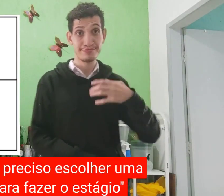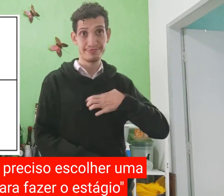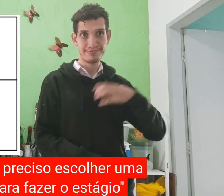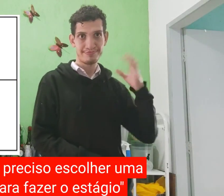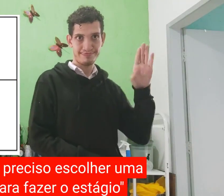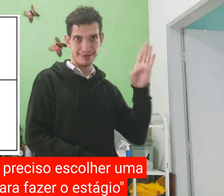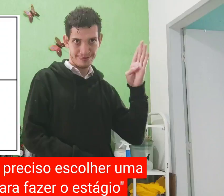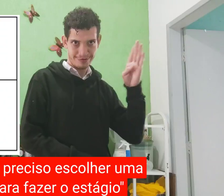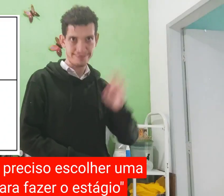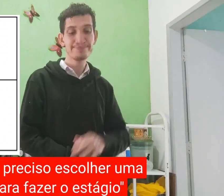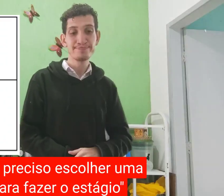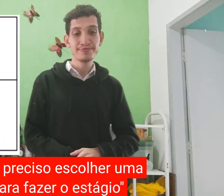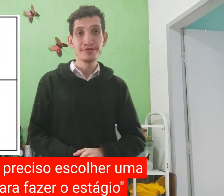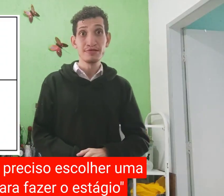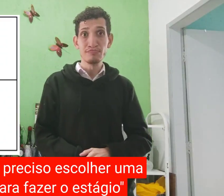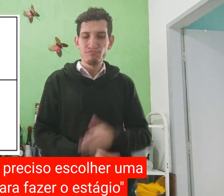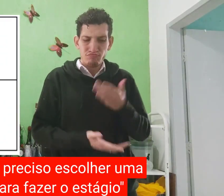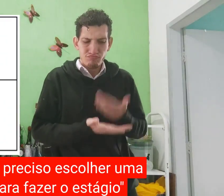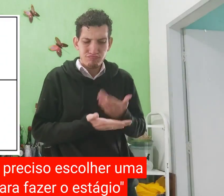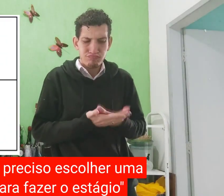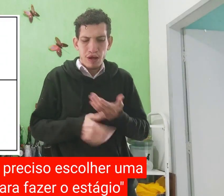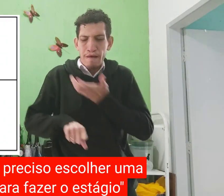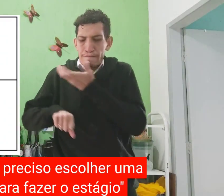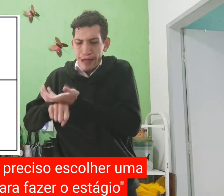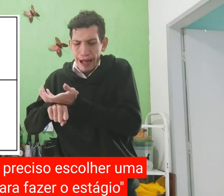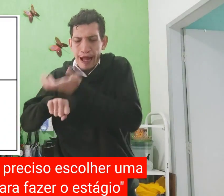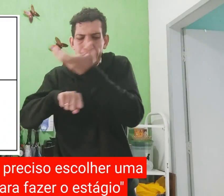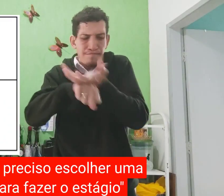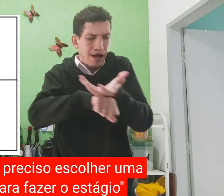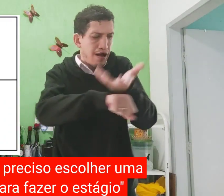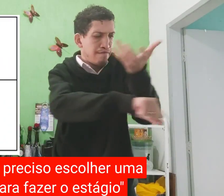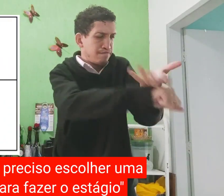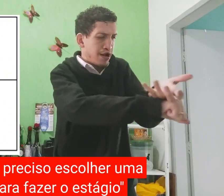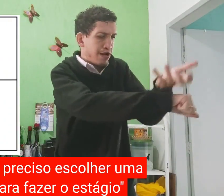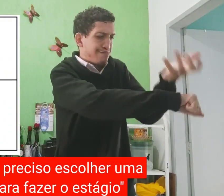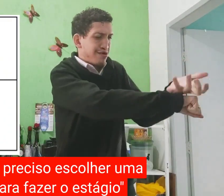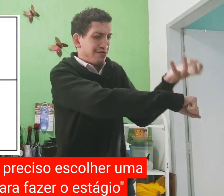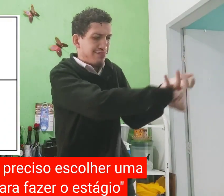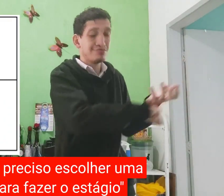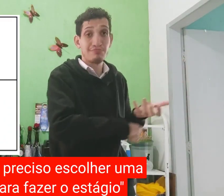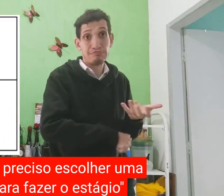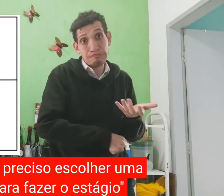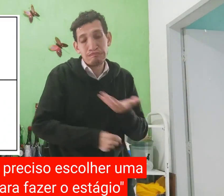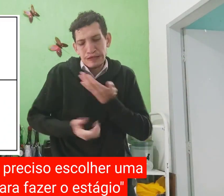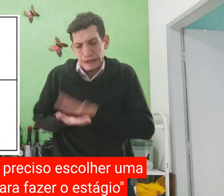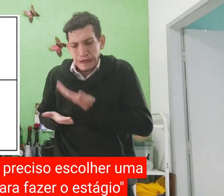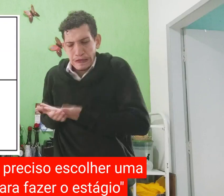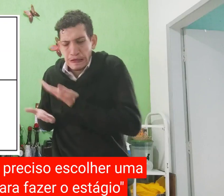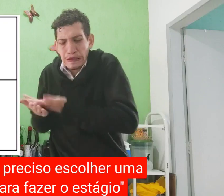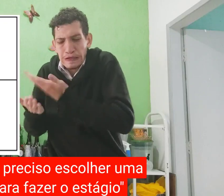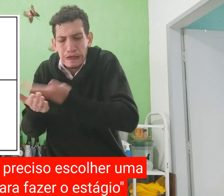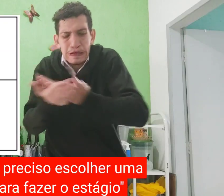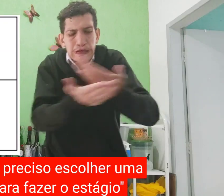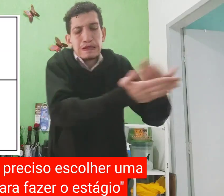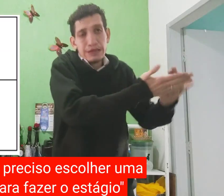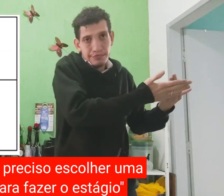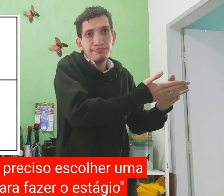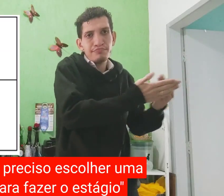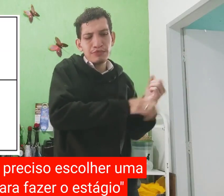Esse lá, faculdade, biologia, estudar disciplina, disciplina, disciplina, disciplina. Estudar essa,